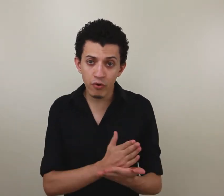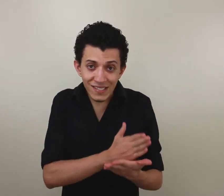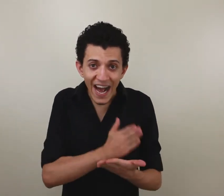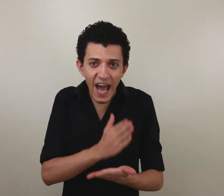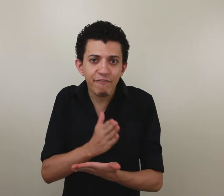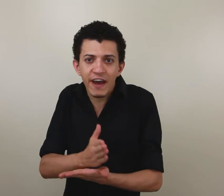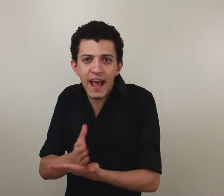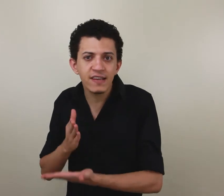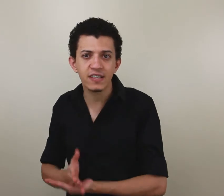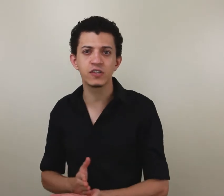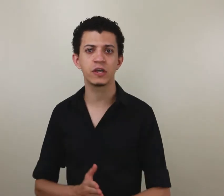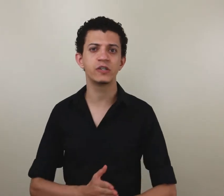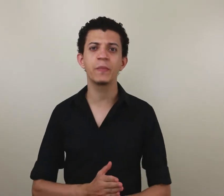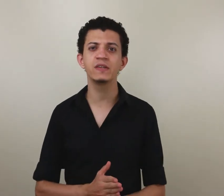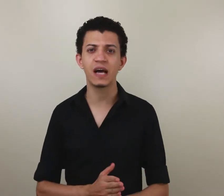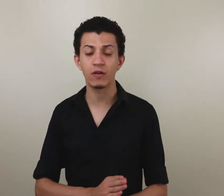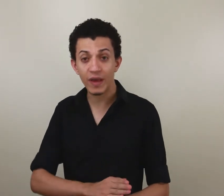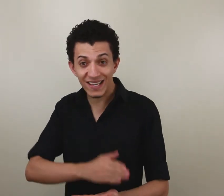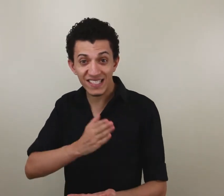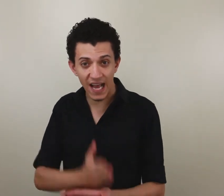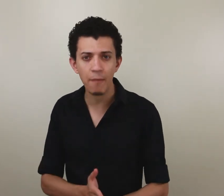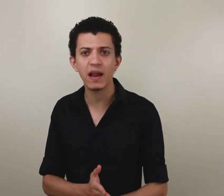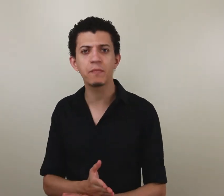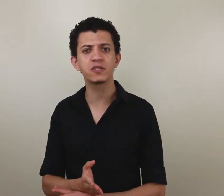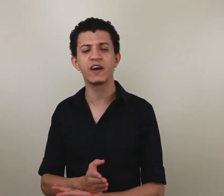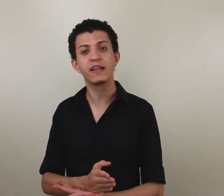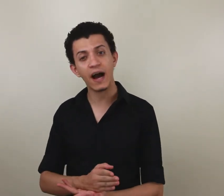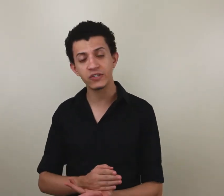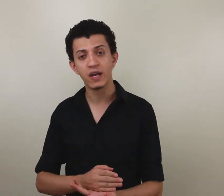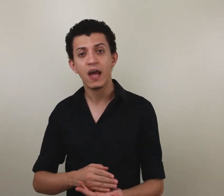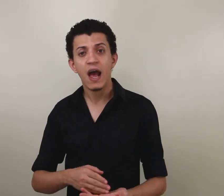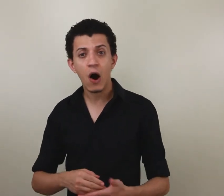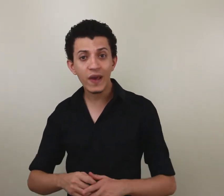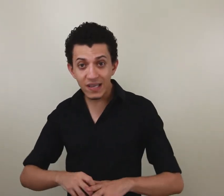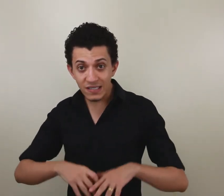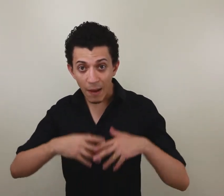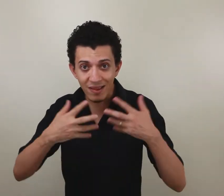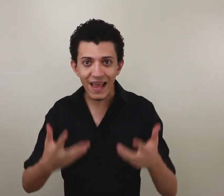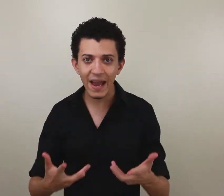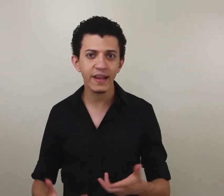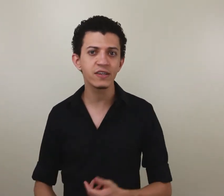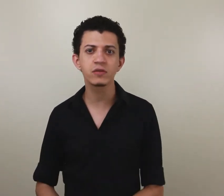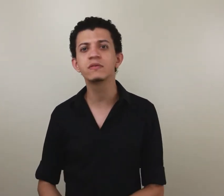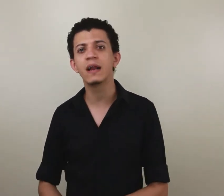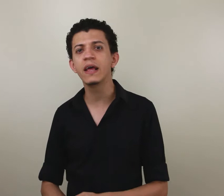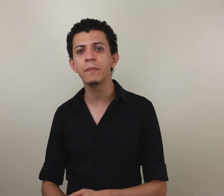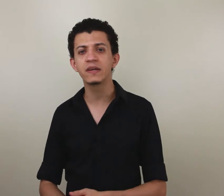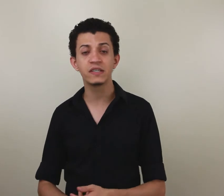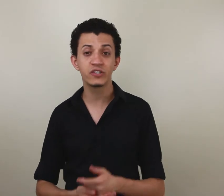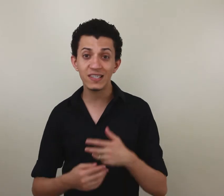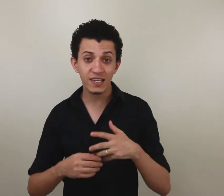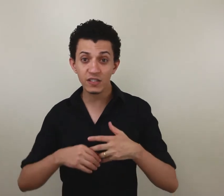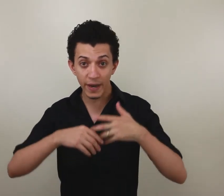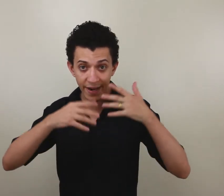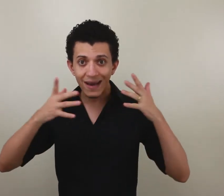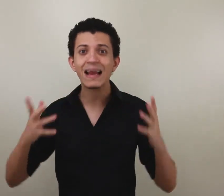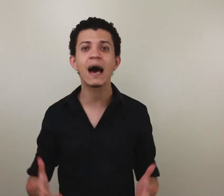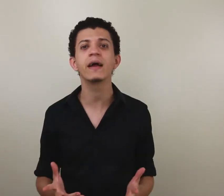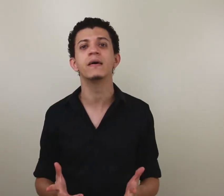que buscar referências de aprendizado, alguém que sabe a Libras de verdade, alguém que sabe técnicas de estudar Libras e te ensina de maneira clara,